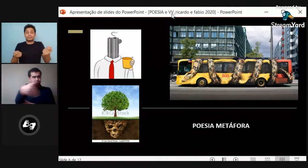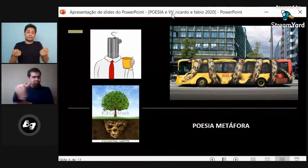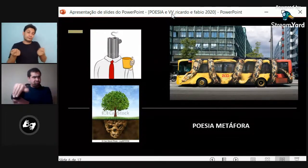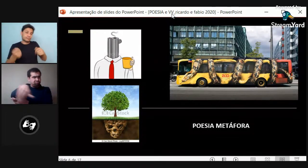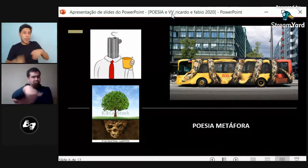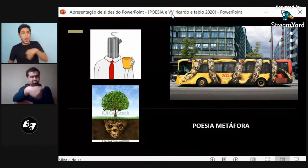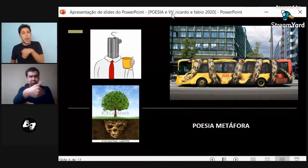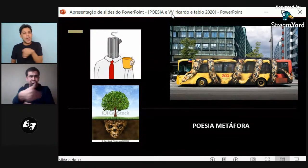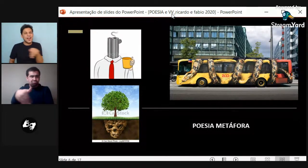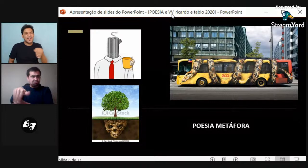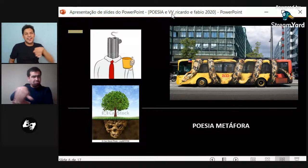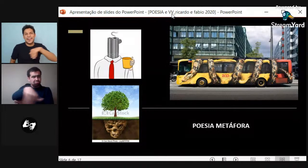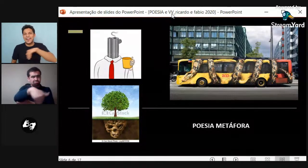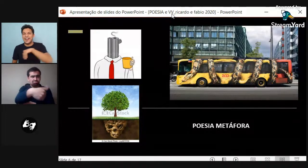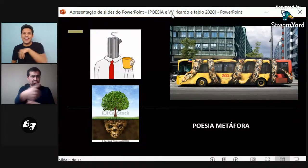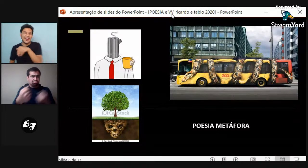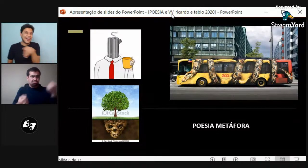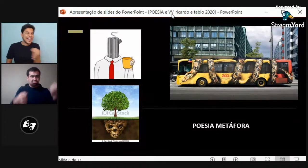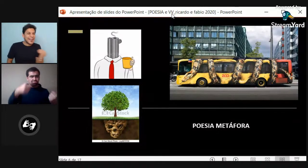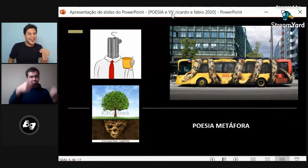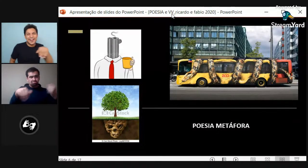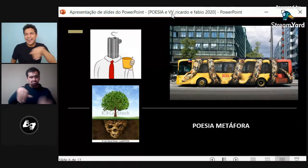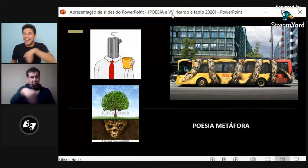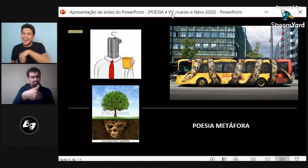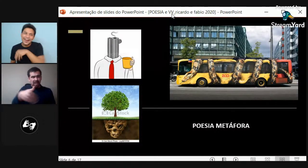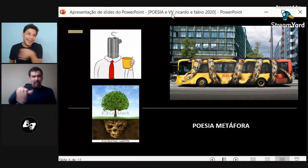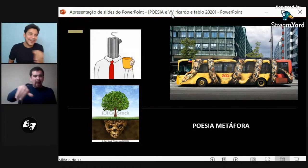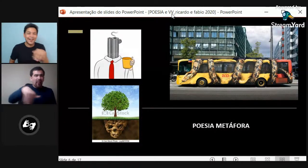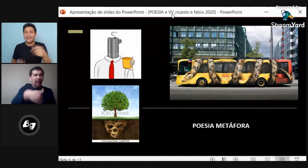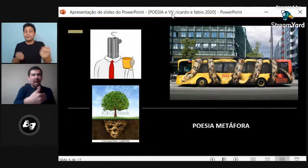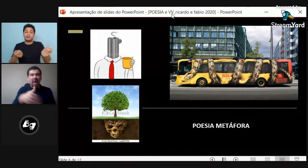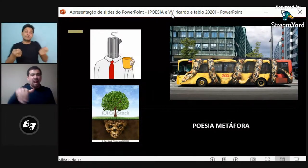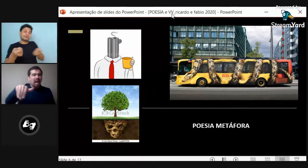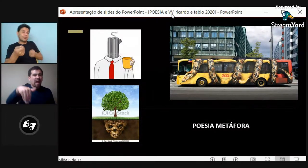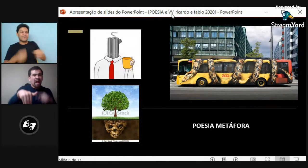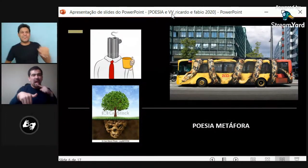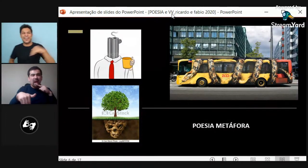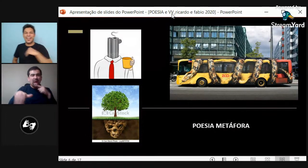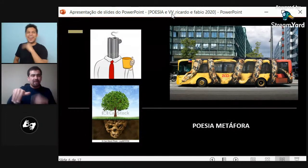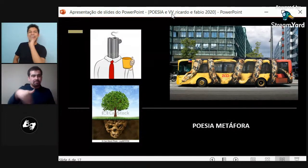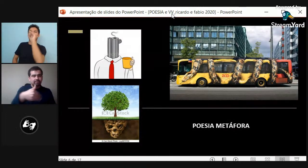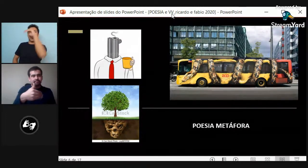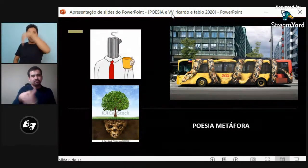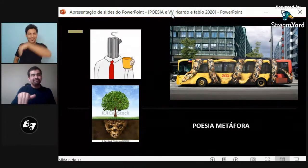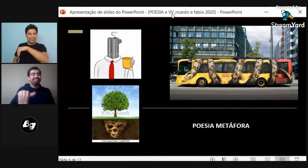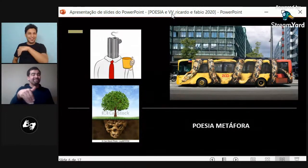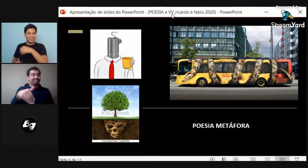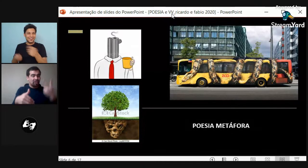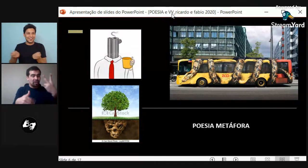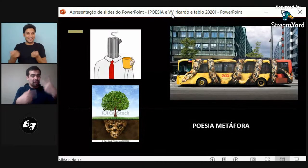Además, el bus es lento. Claro, se va dando vueltas por distintas partes. Va recorriendo distintos lugares.